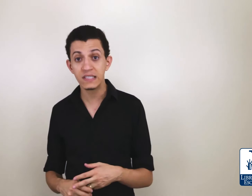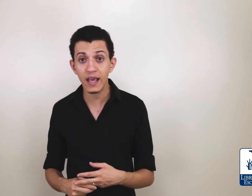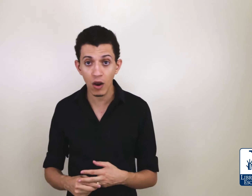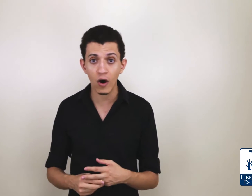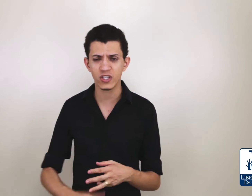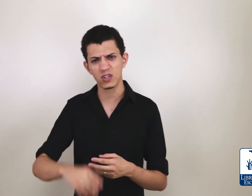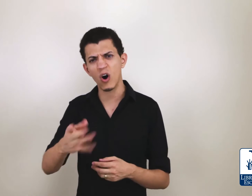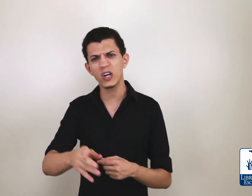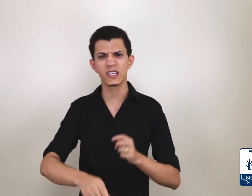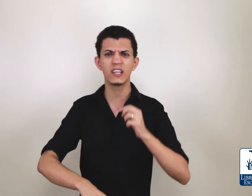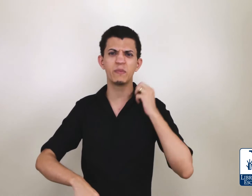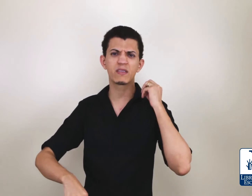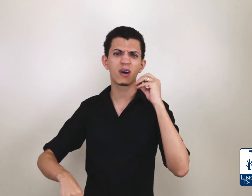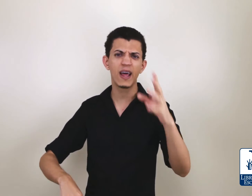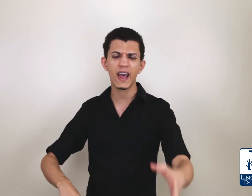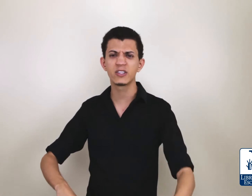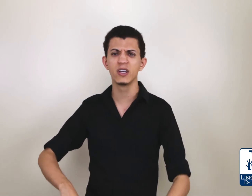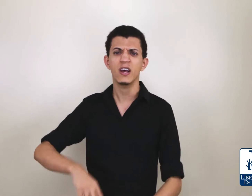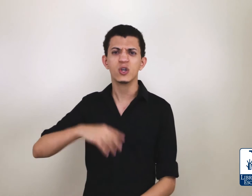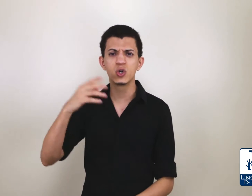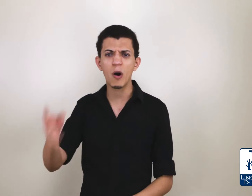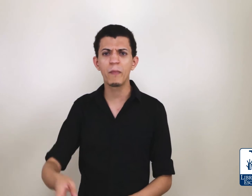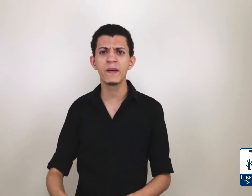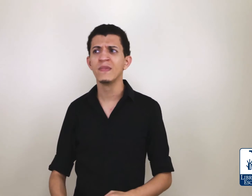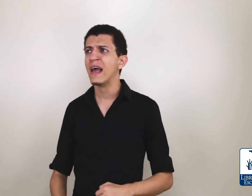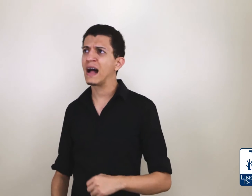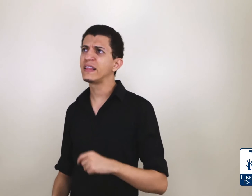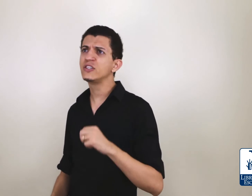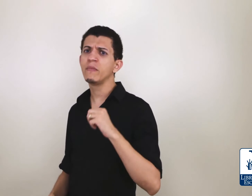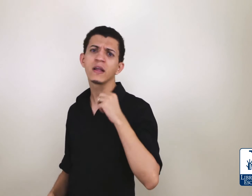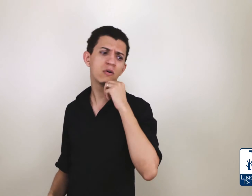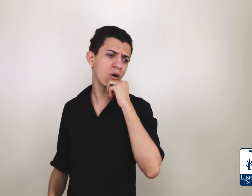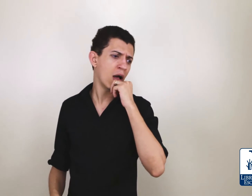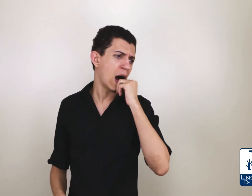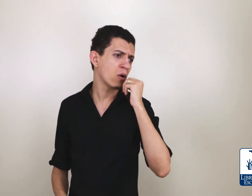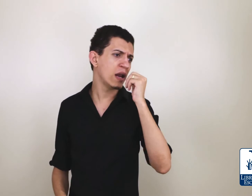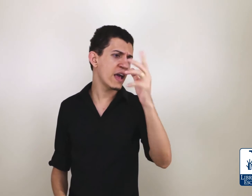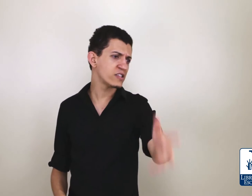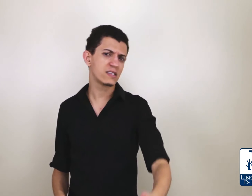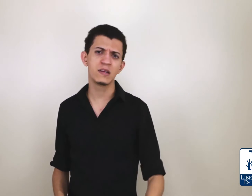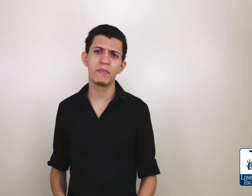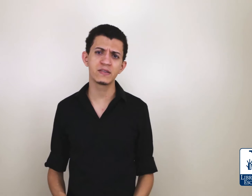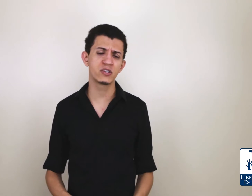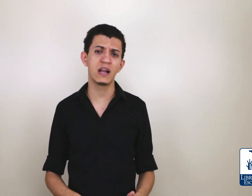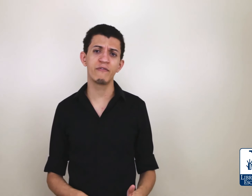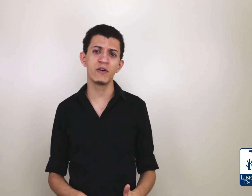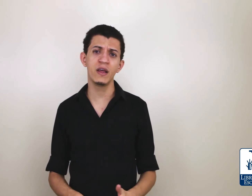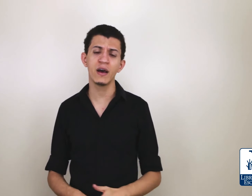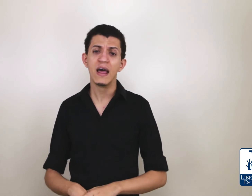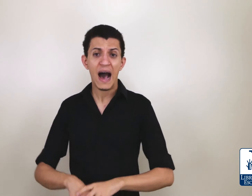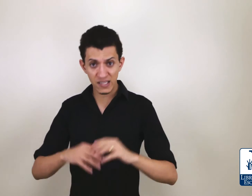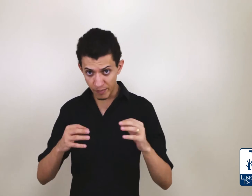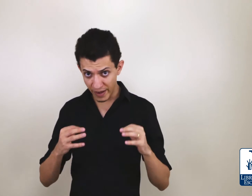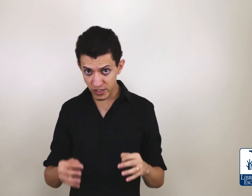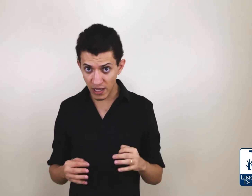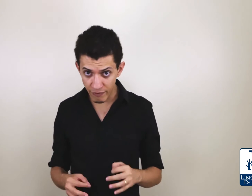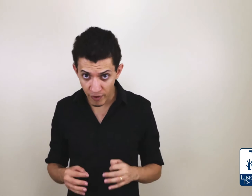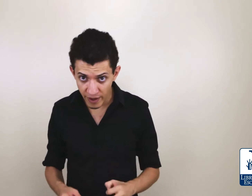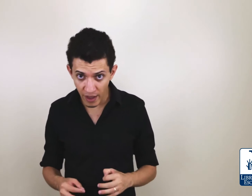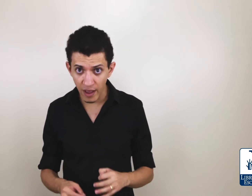Sim, em lojas. Loja, atendimento ao cliente, shopping, atendimento ao cliente nessas empresas de telefonia. As empresas de telefonia,